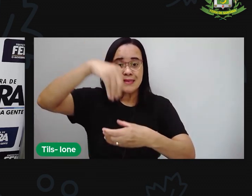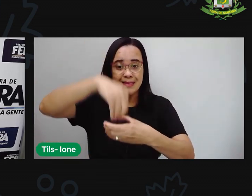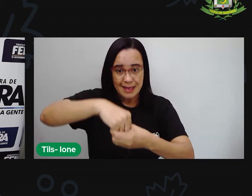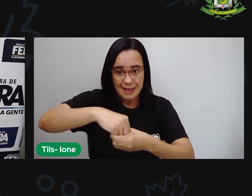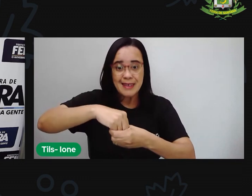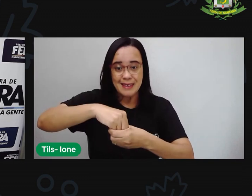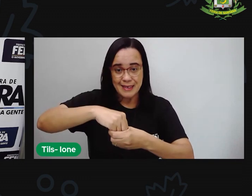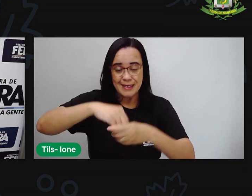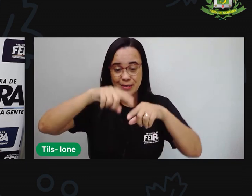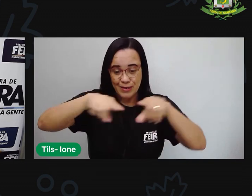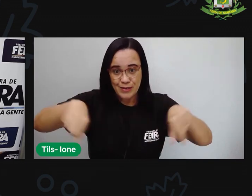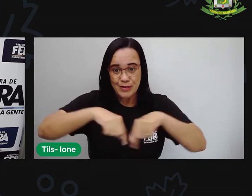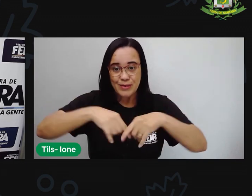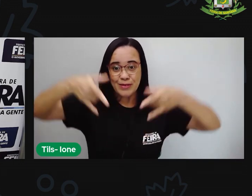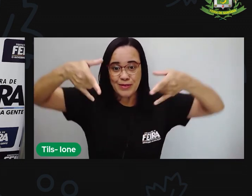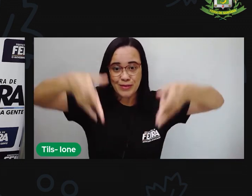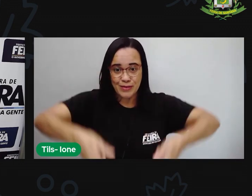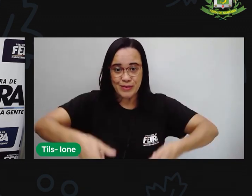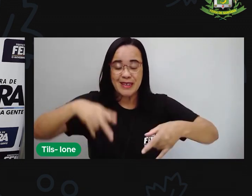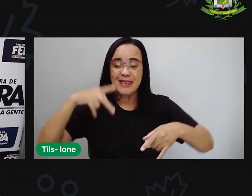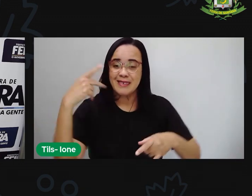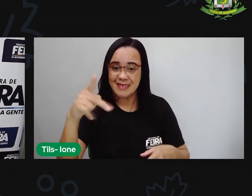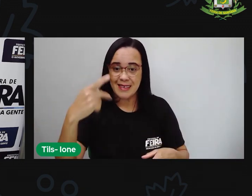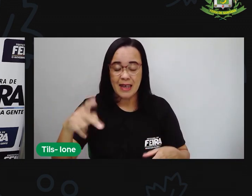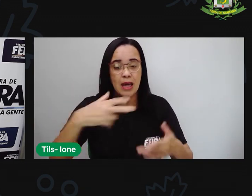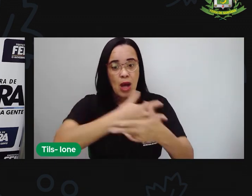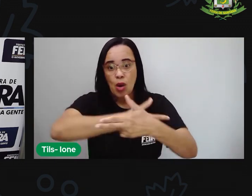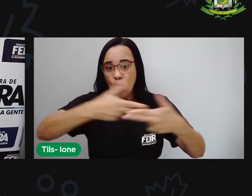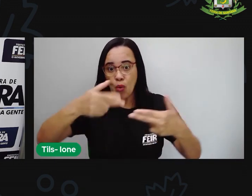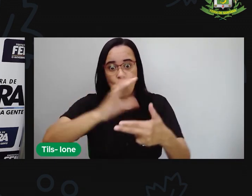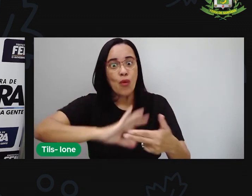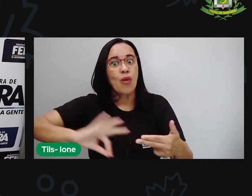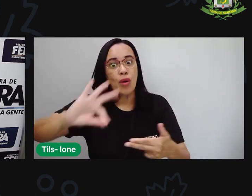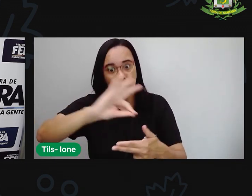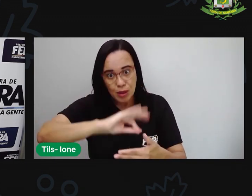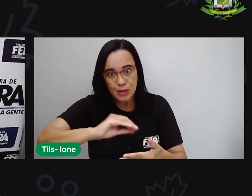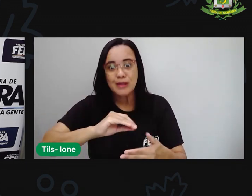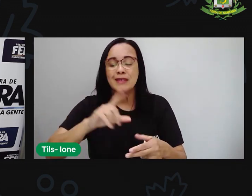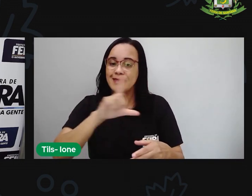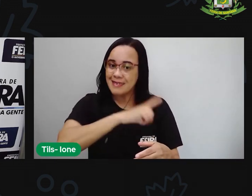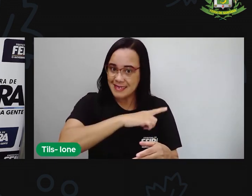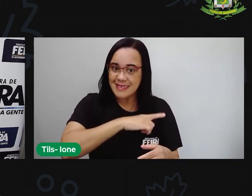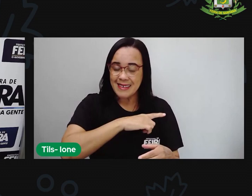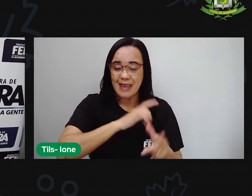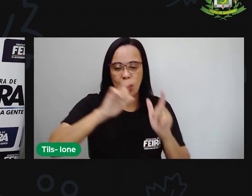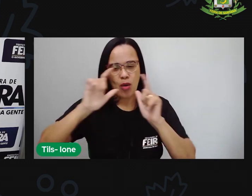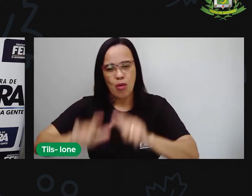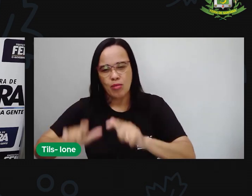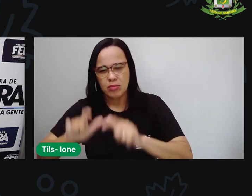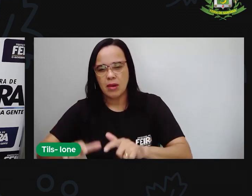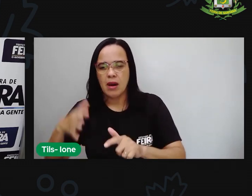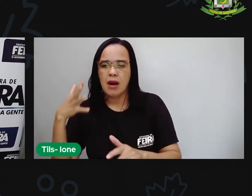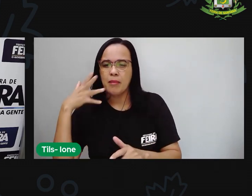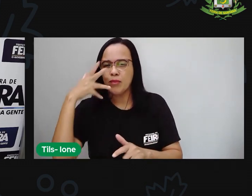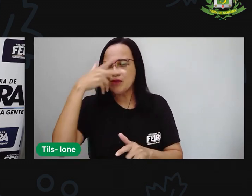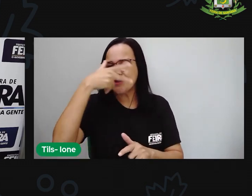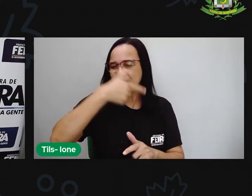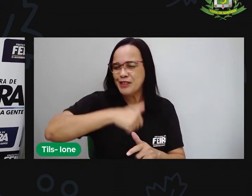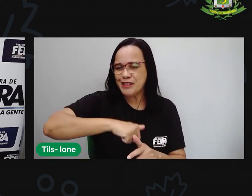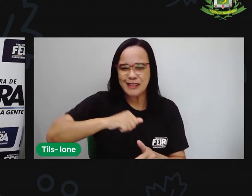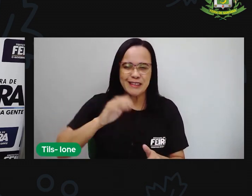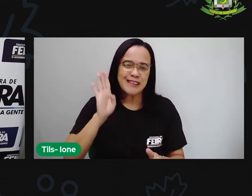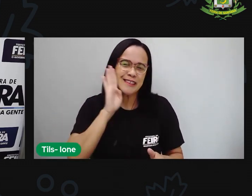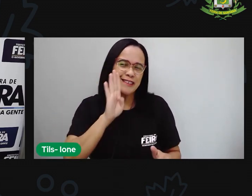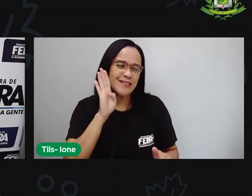todas as coisas que você pode imaginar. Lugares bonitos e divertidos, cheios de